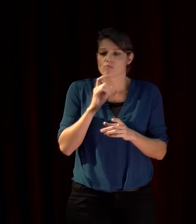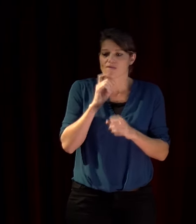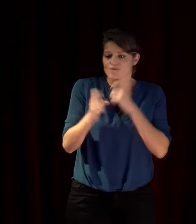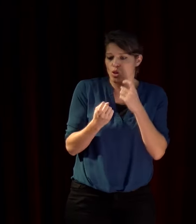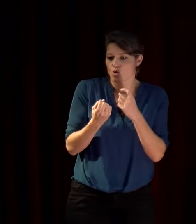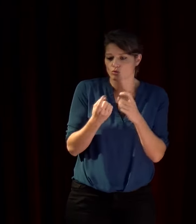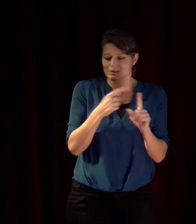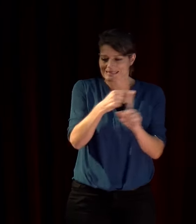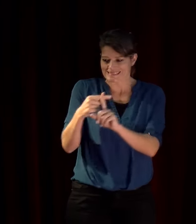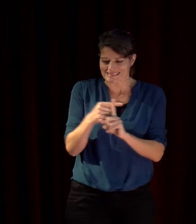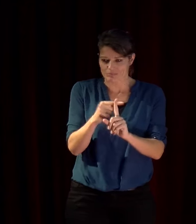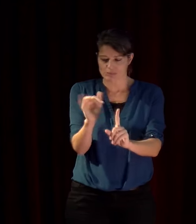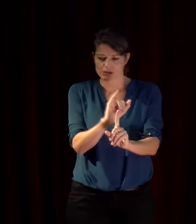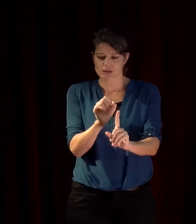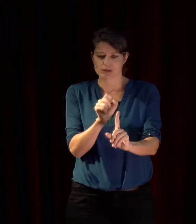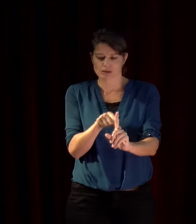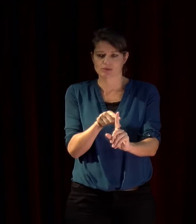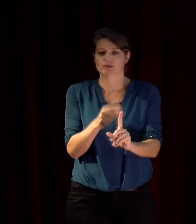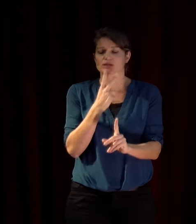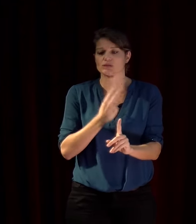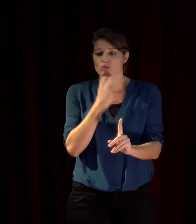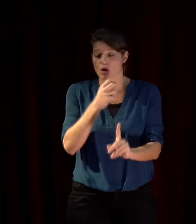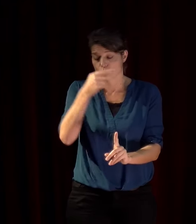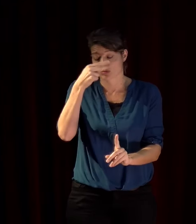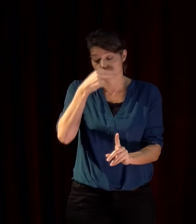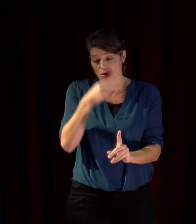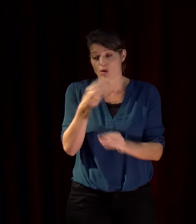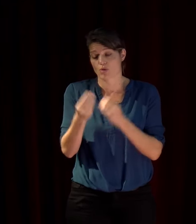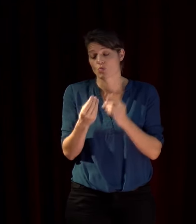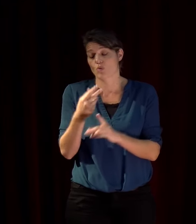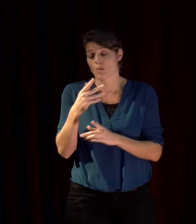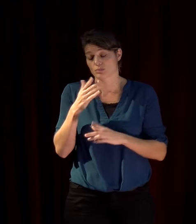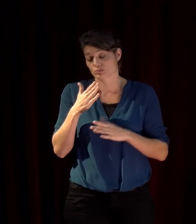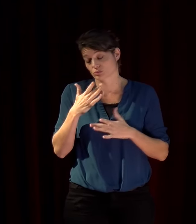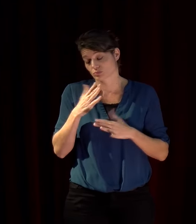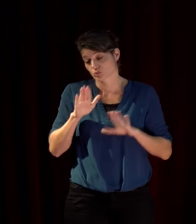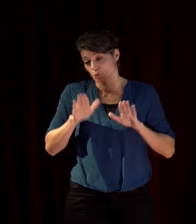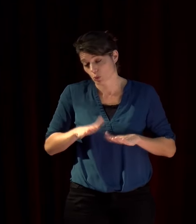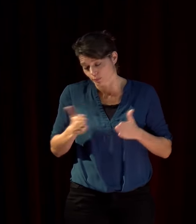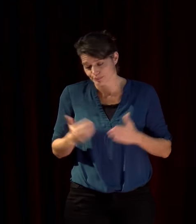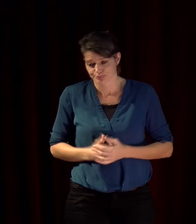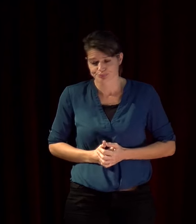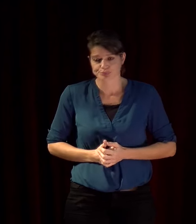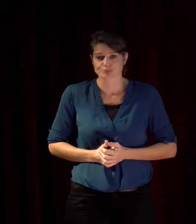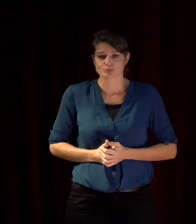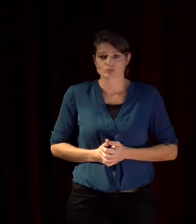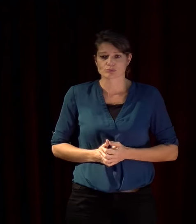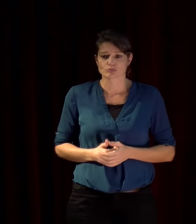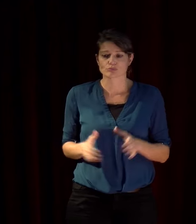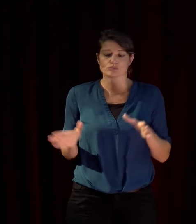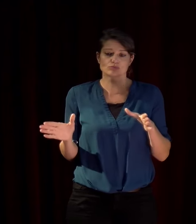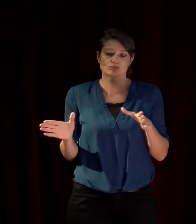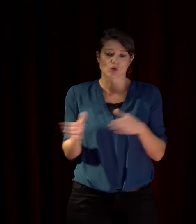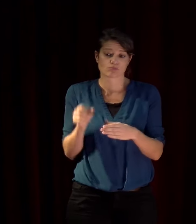les citoyens musulmans l'objectif des partis post-fascistes et néo-fascistes qui maintenant gagnent un peu